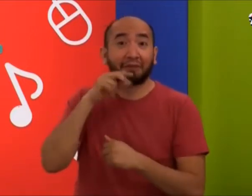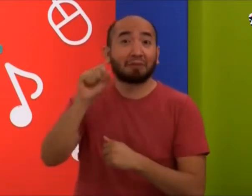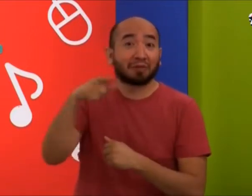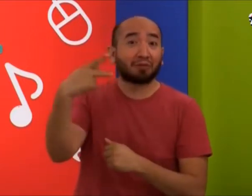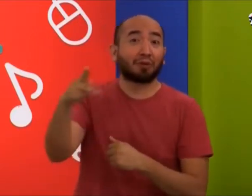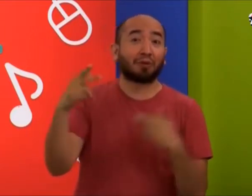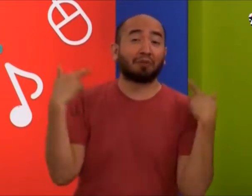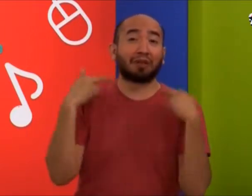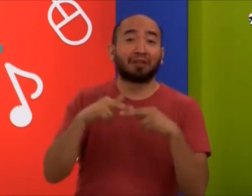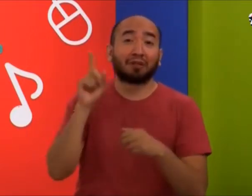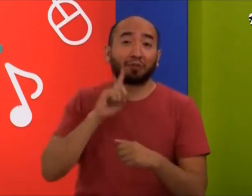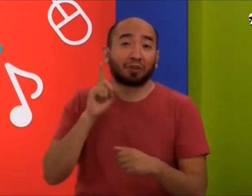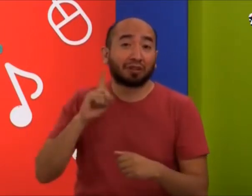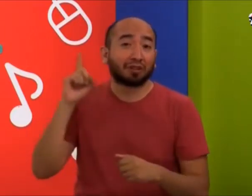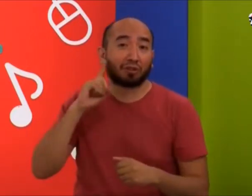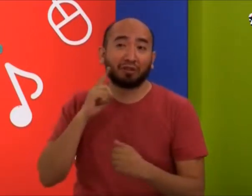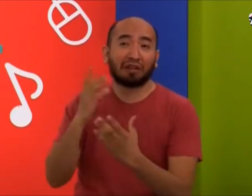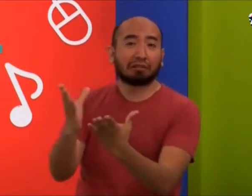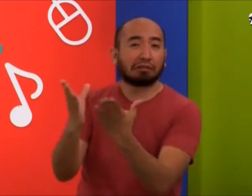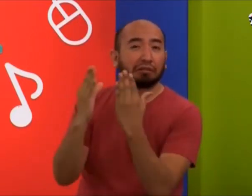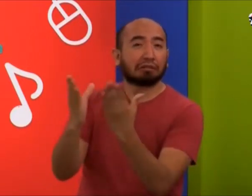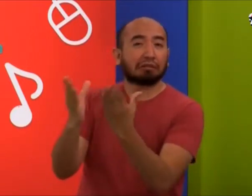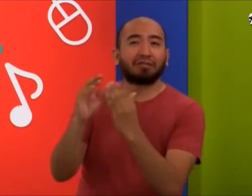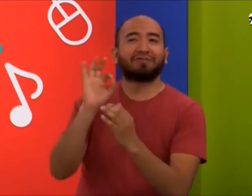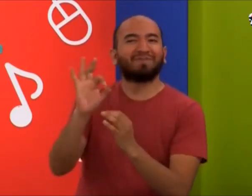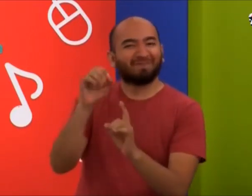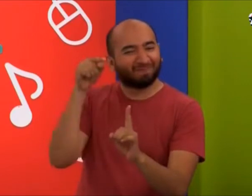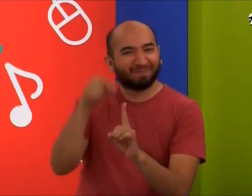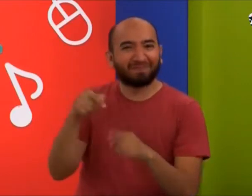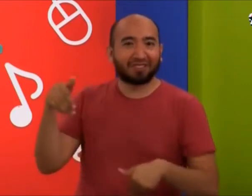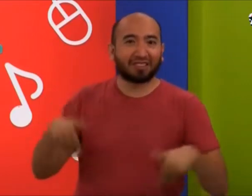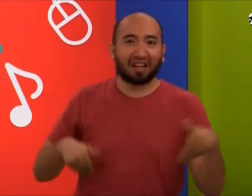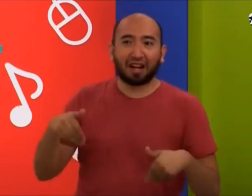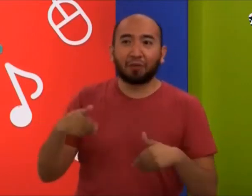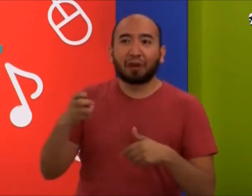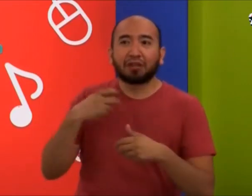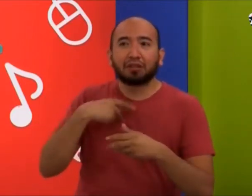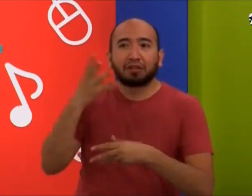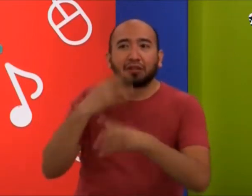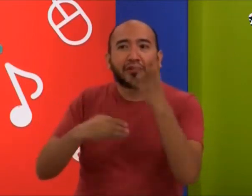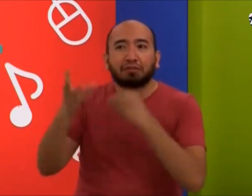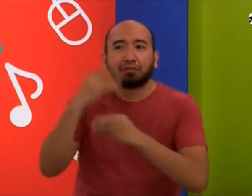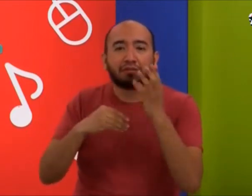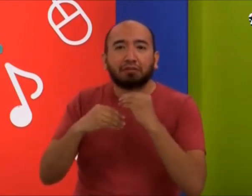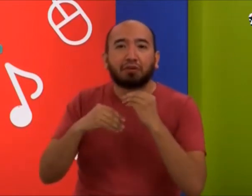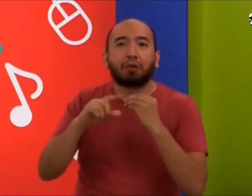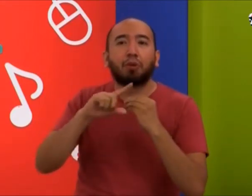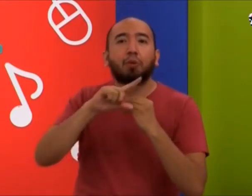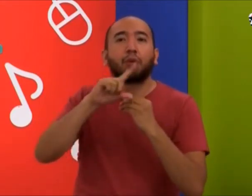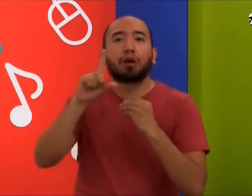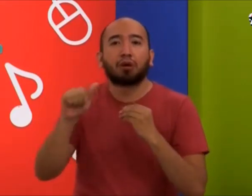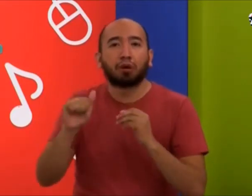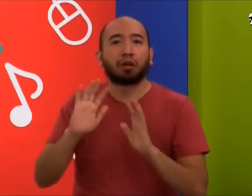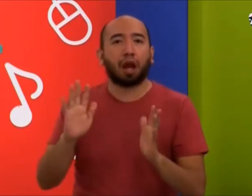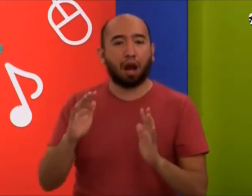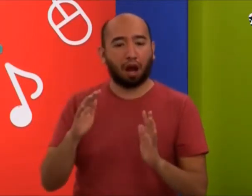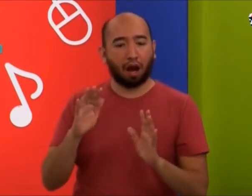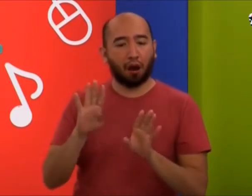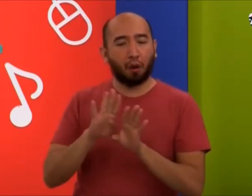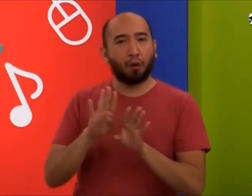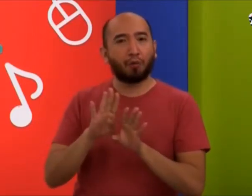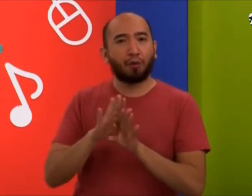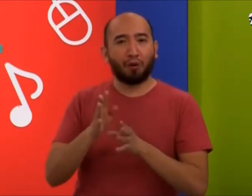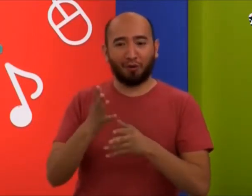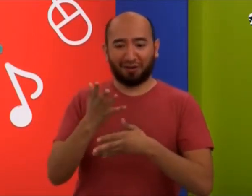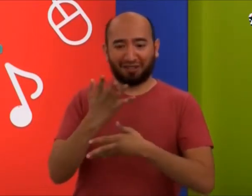un taller a aprender ahí dentro de Seña y Verbo con una profesora sorda que me enseñó y el objetivo era aprender teatro. Fui